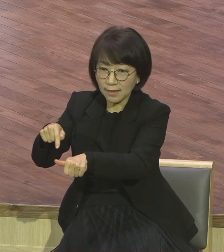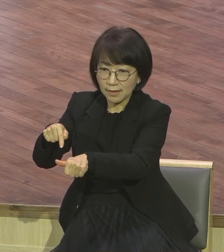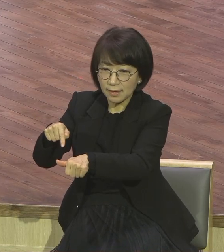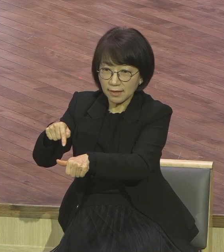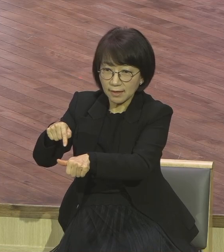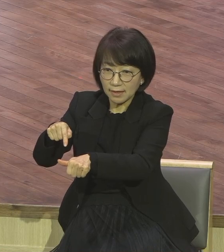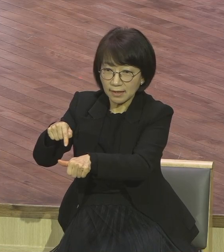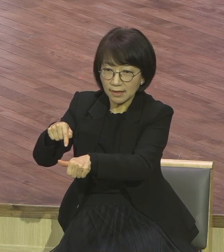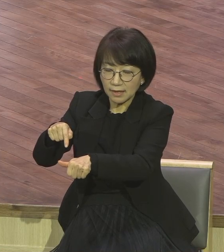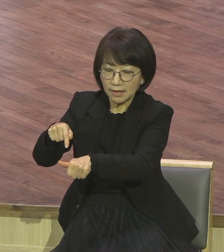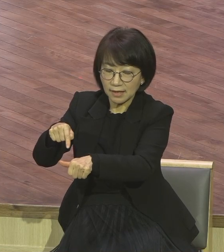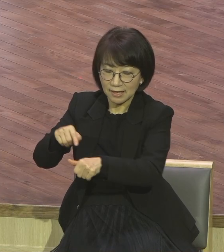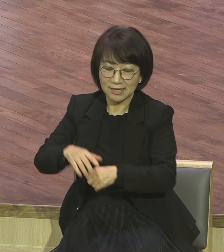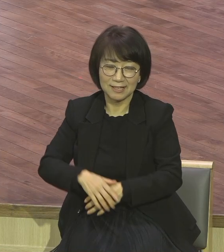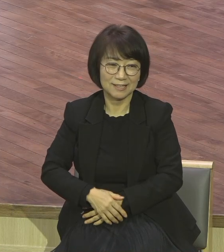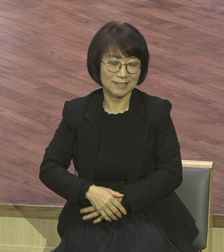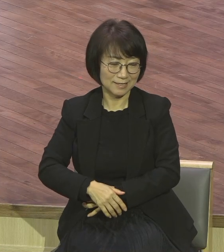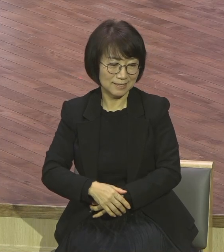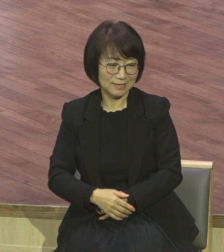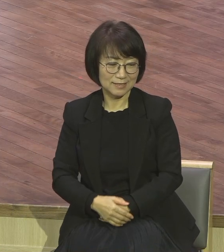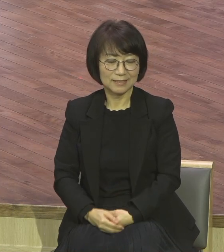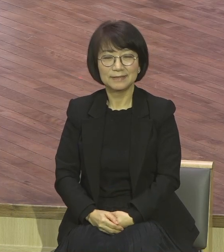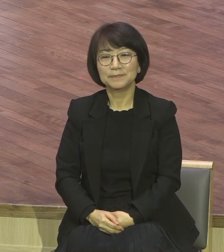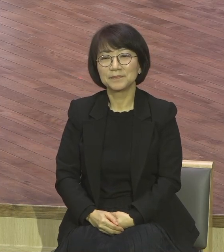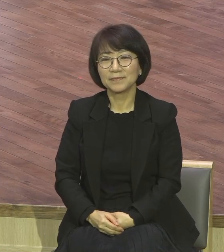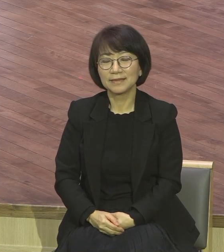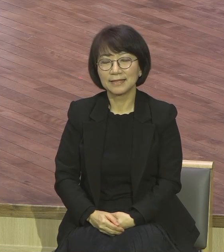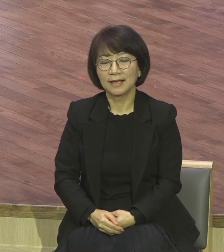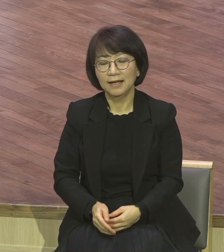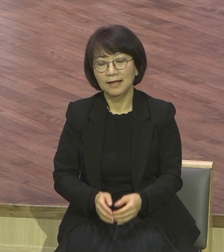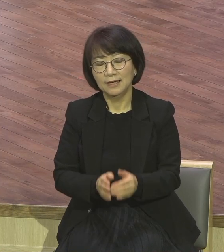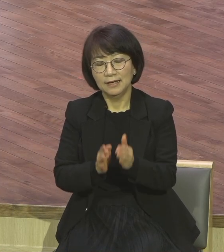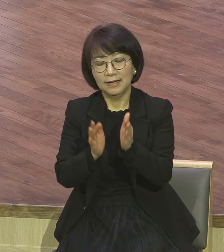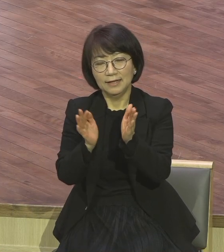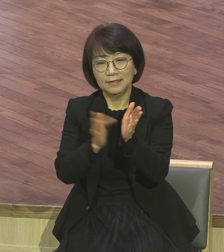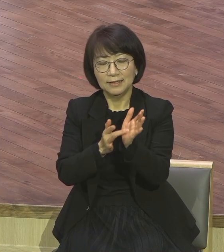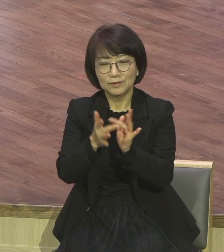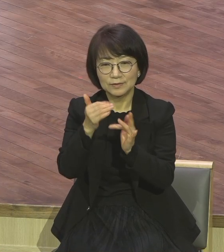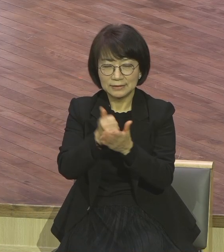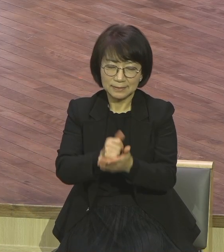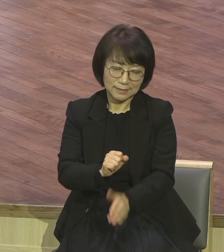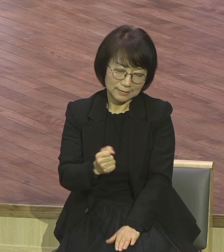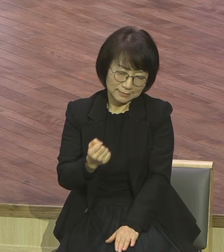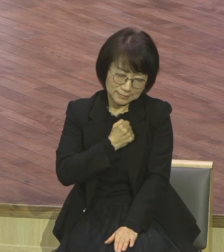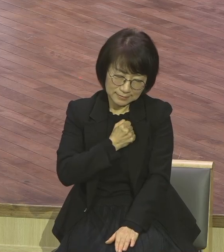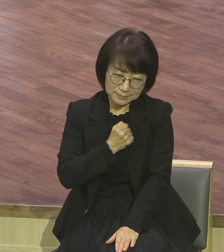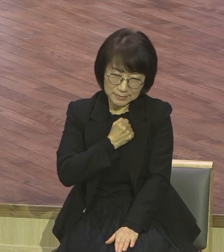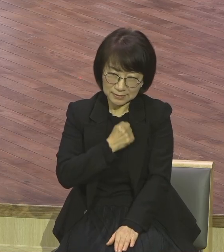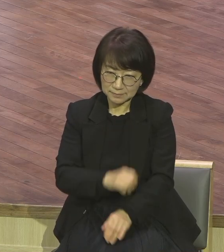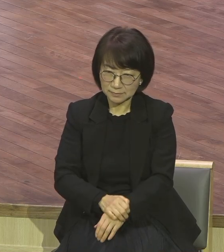얼마나 얼마나 더 말해야 깨닫지 못하느냐 깨닫지 못하느냐 이런 말씀이에요 지금